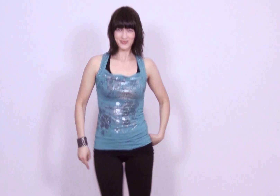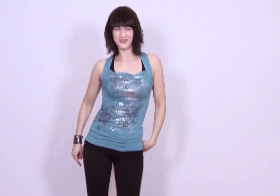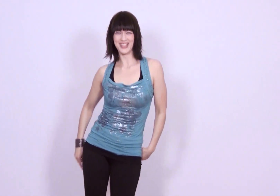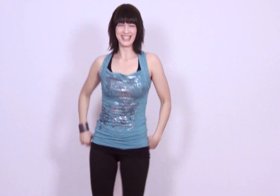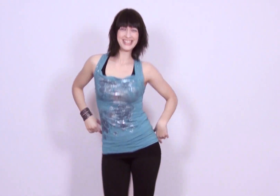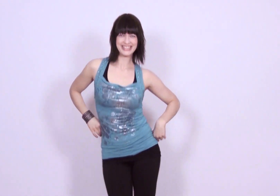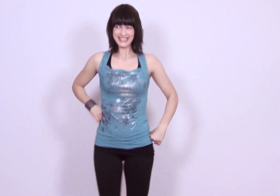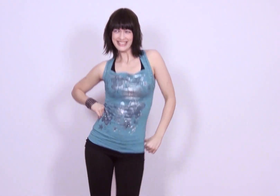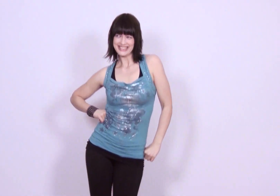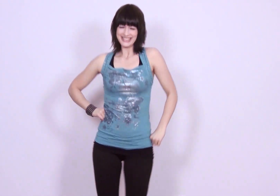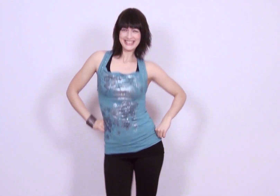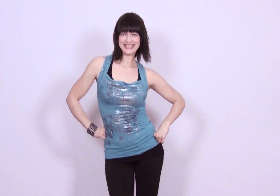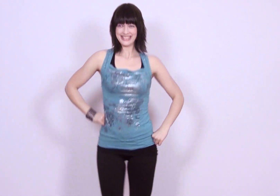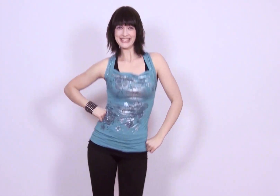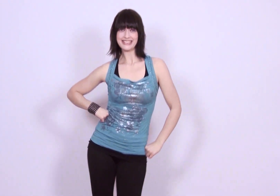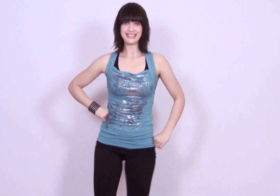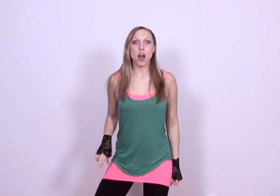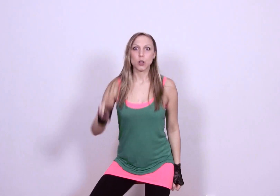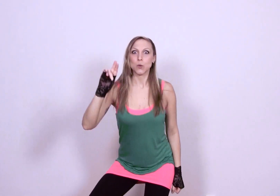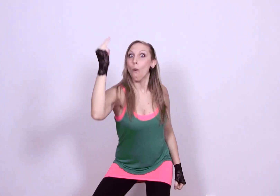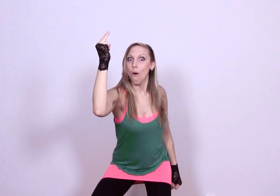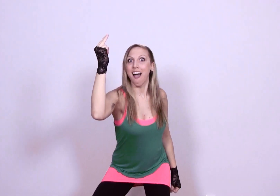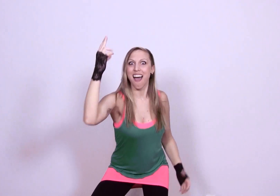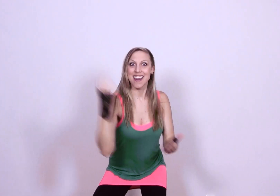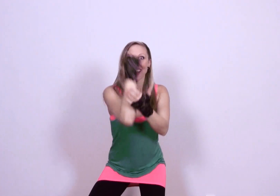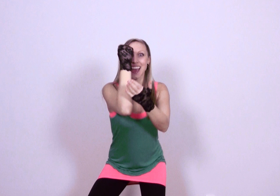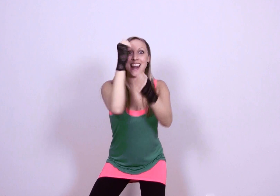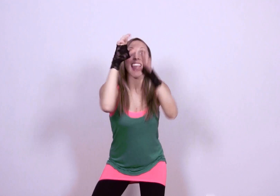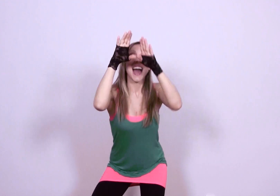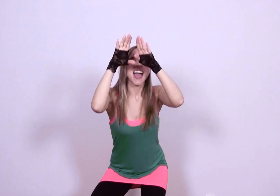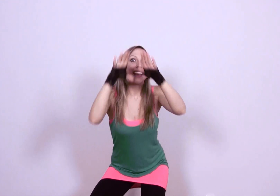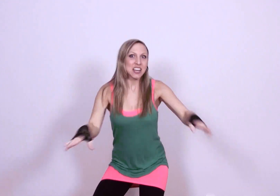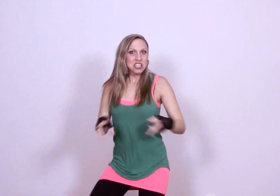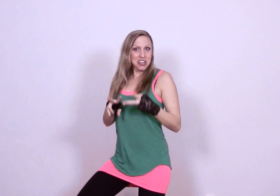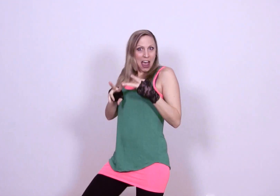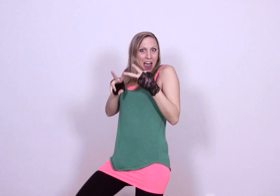Nu är det äntligen väger igen